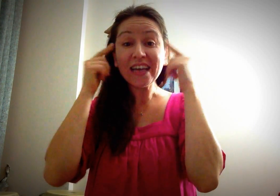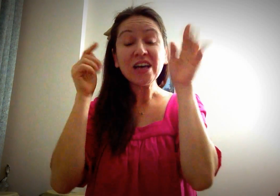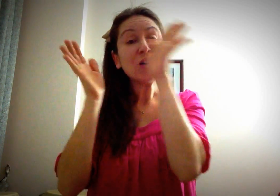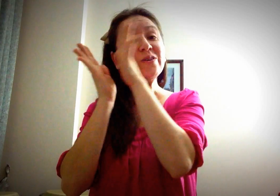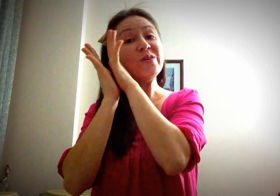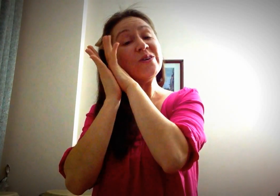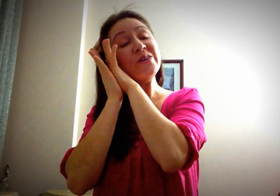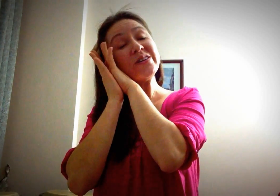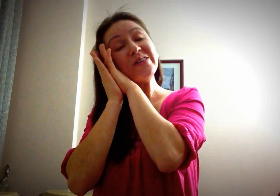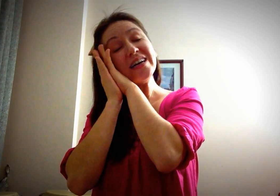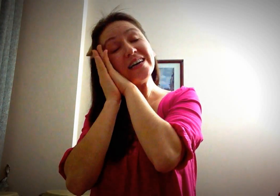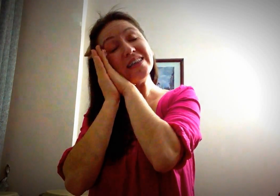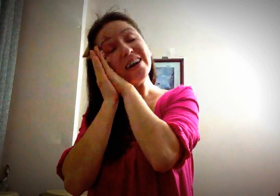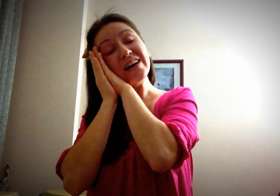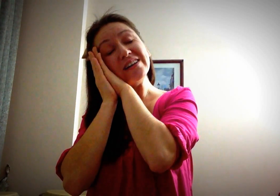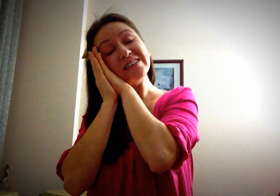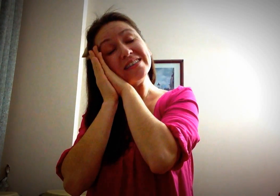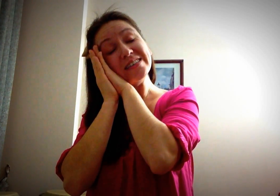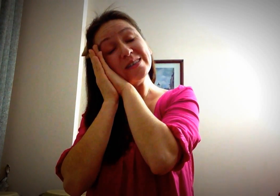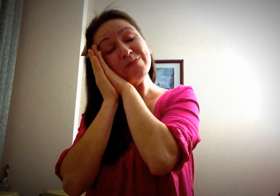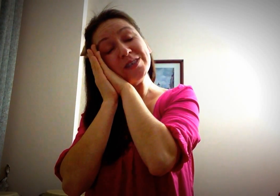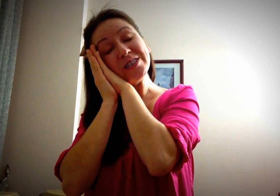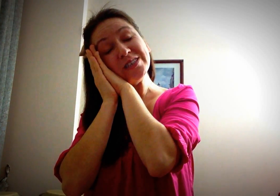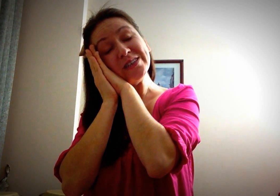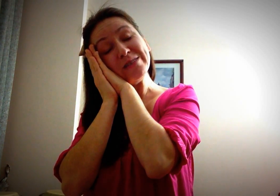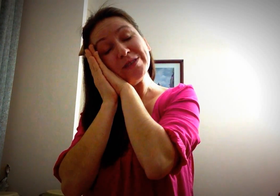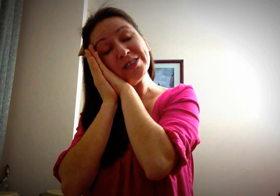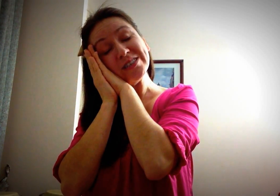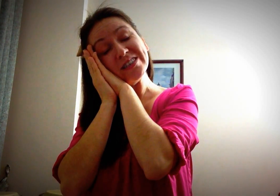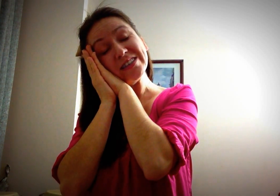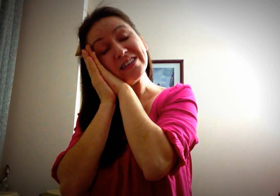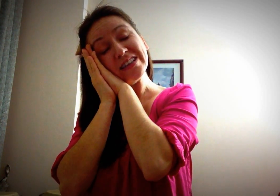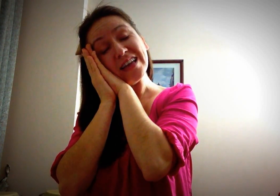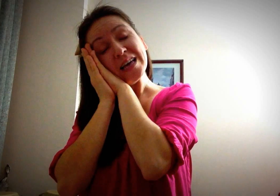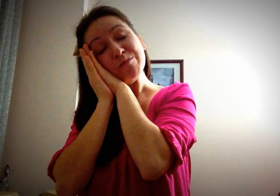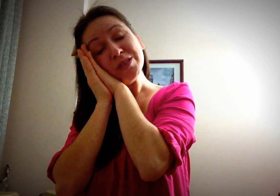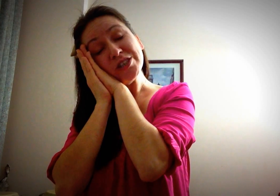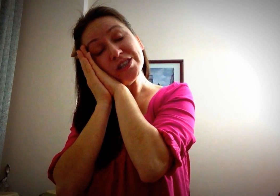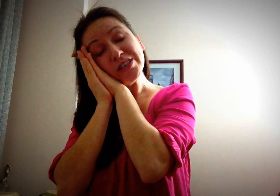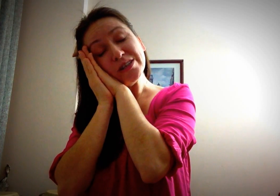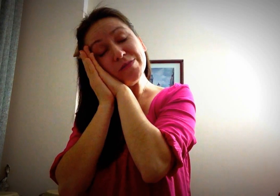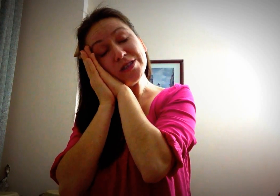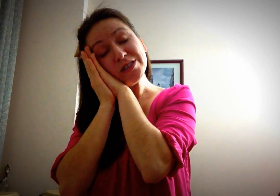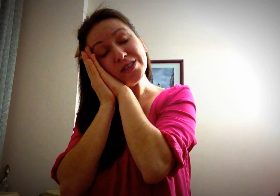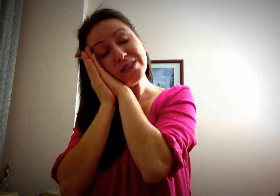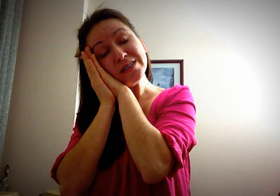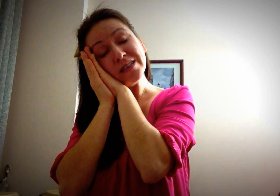uykuya daldı. Mışıl mışıl, mışıl mışıl,